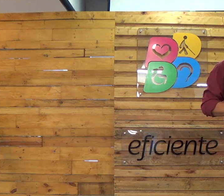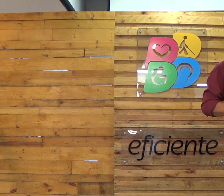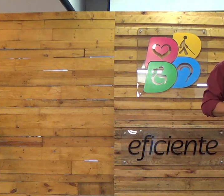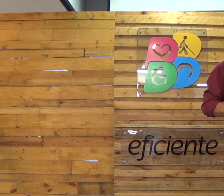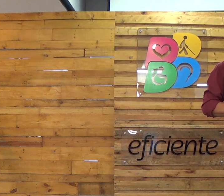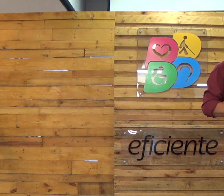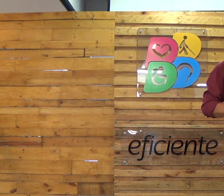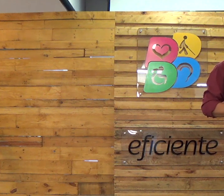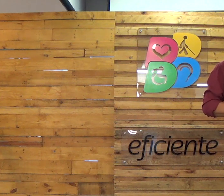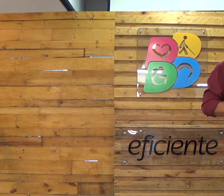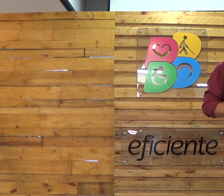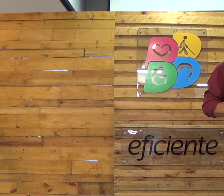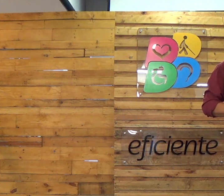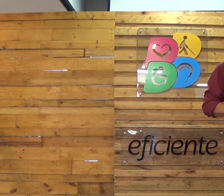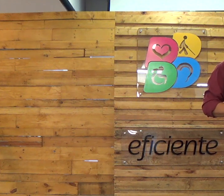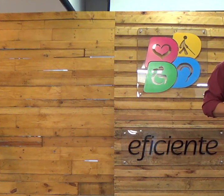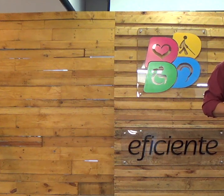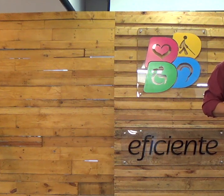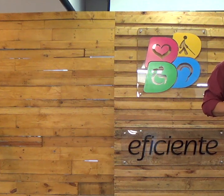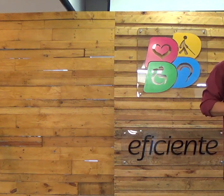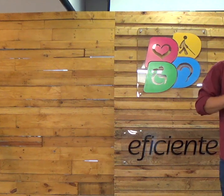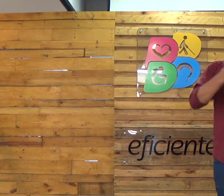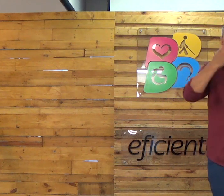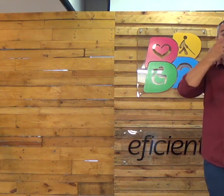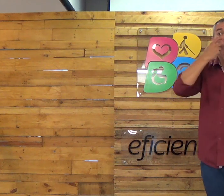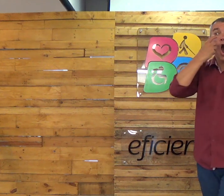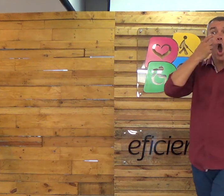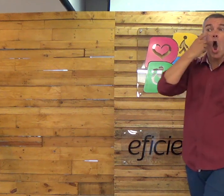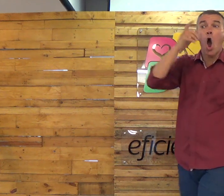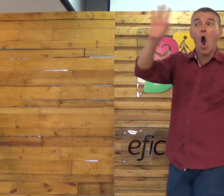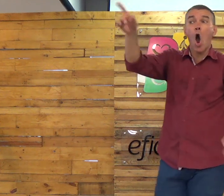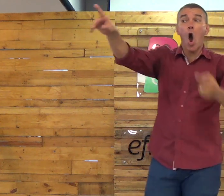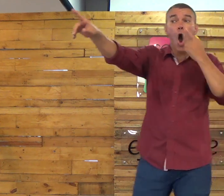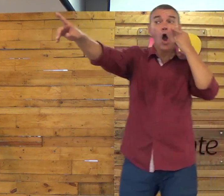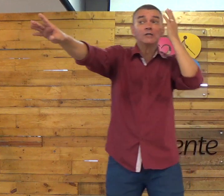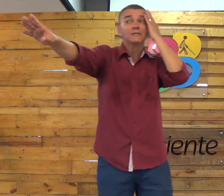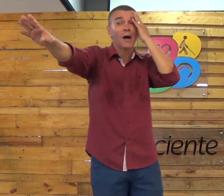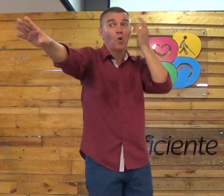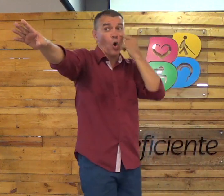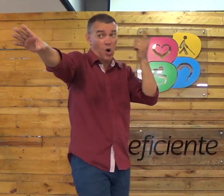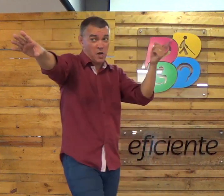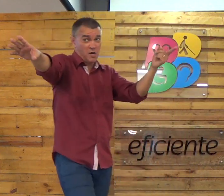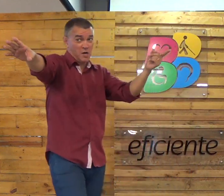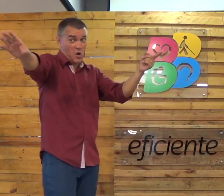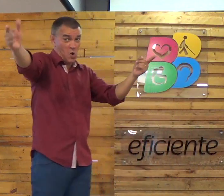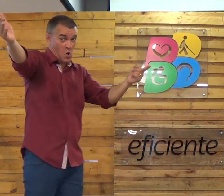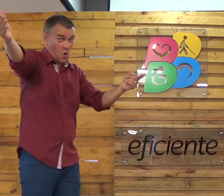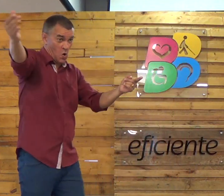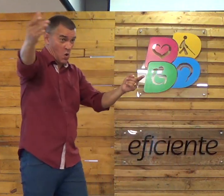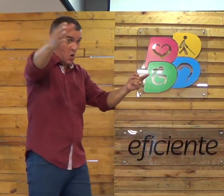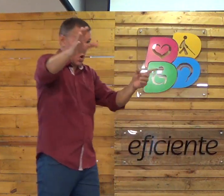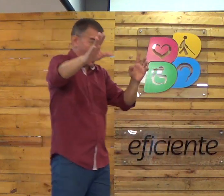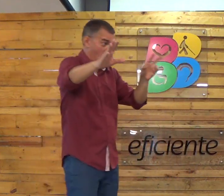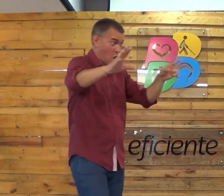Vem cá, vem cá, olha só, presta bastante atenção,